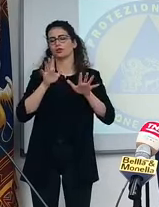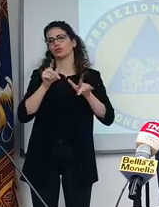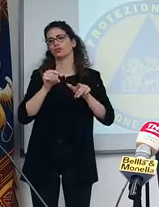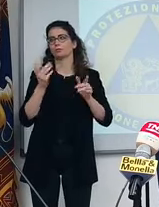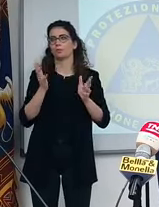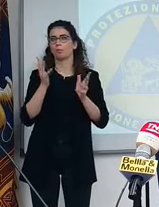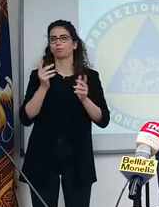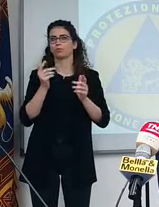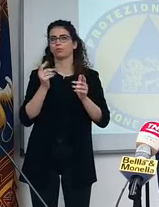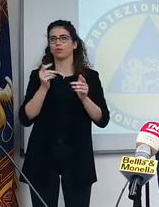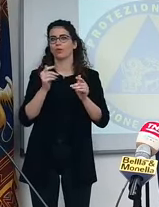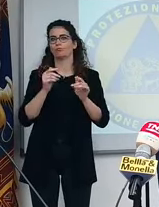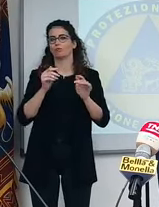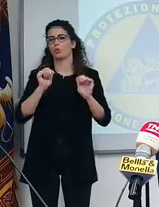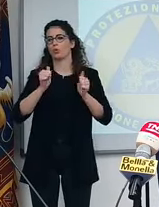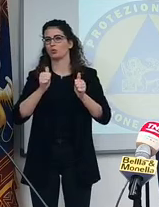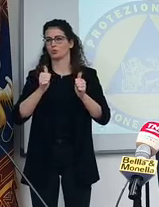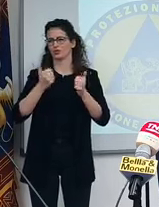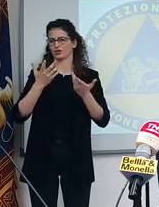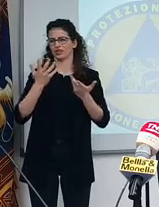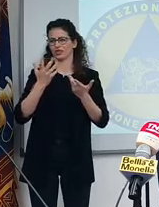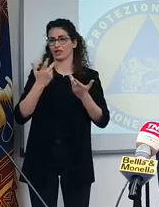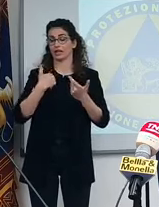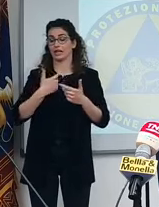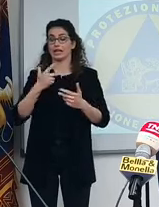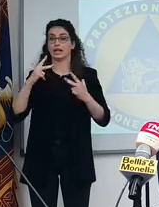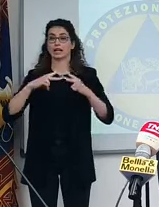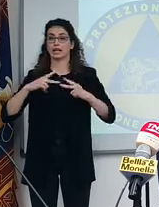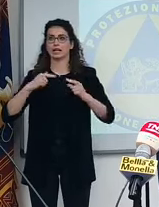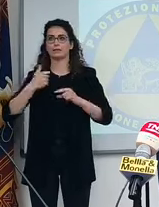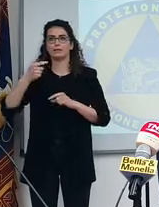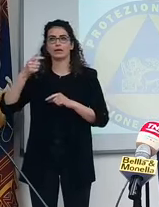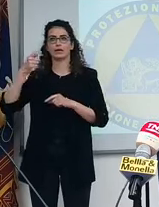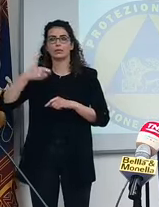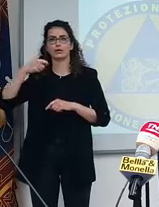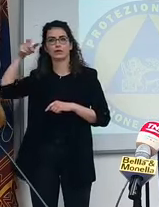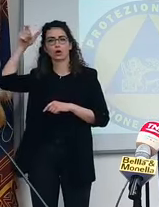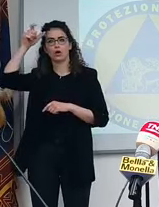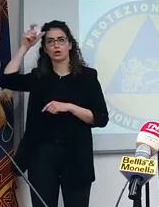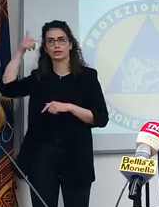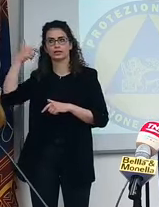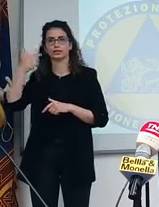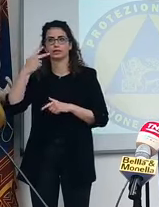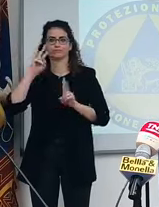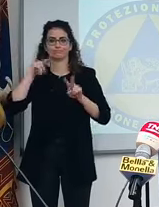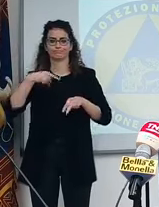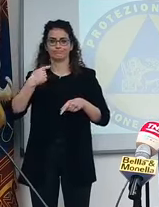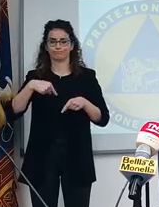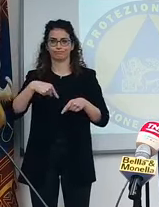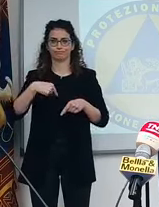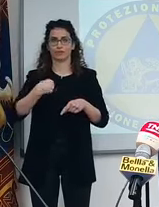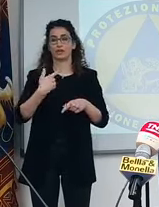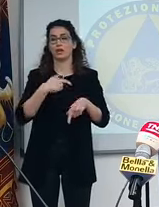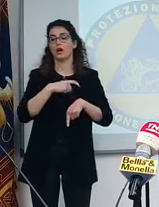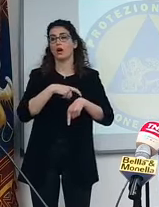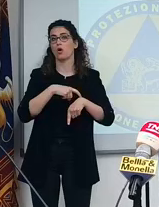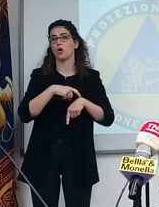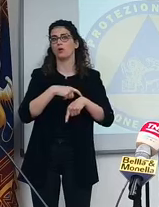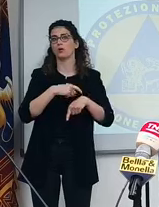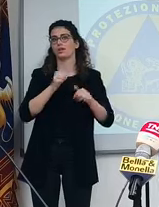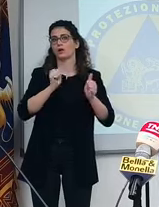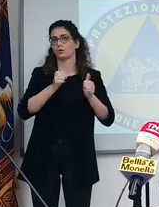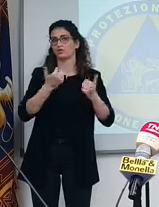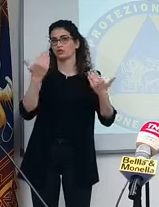valutare questo aspetto, magari alle 23 o togliere il coprifuoco, non ve lo so dire. Però cos'è